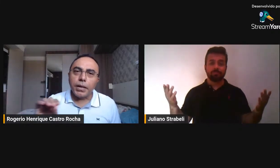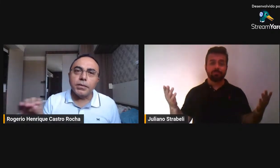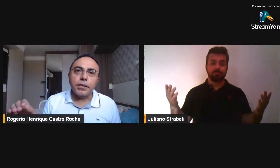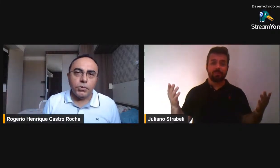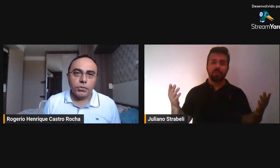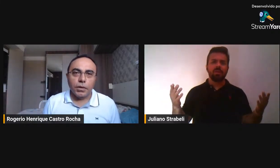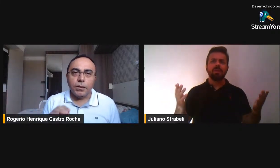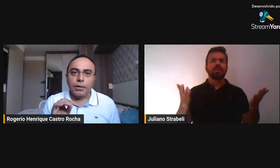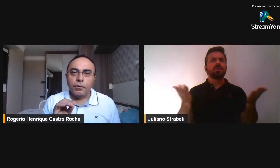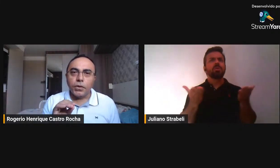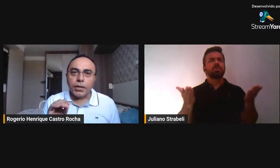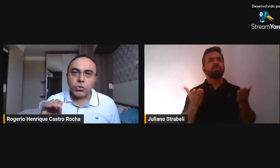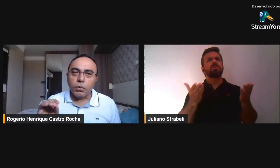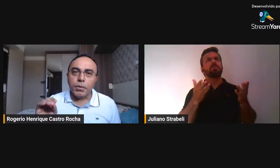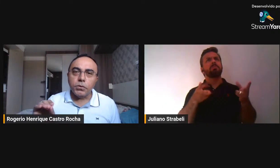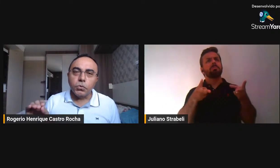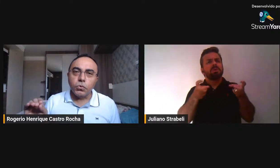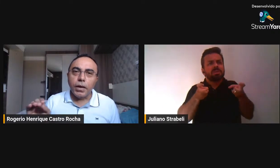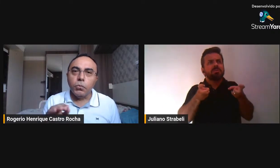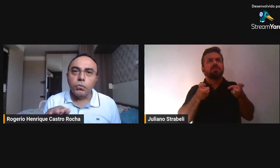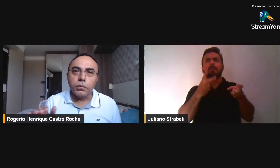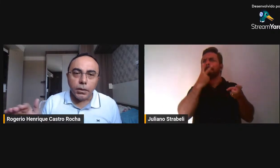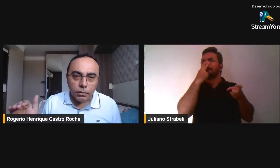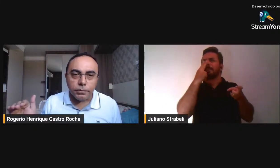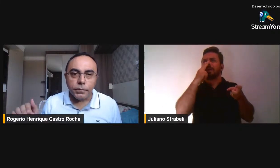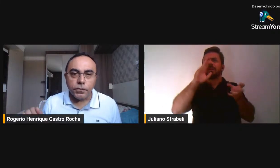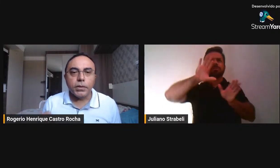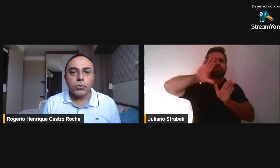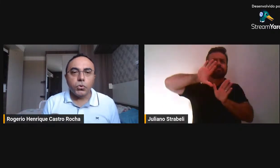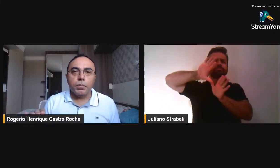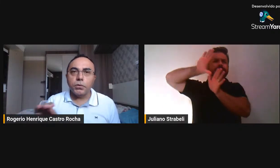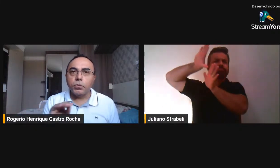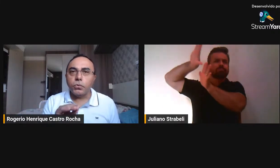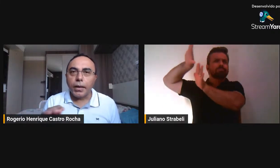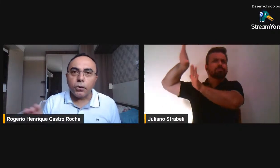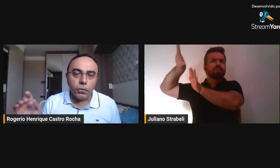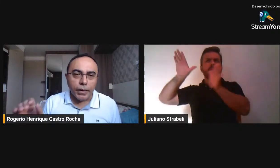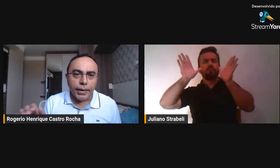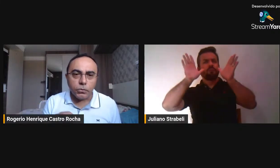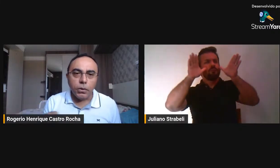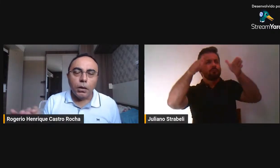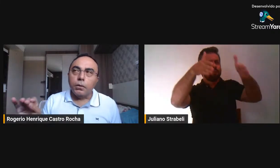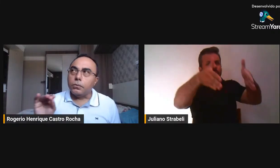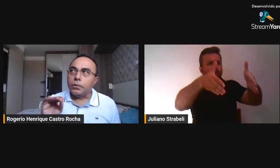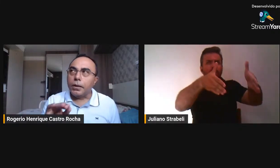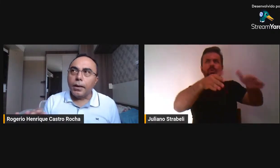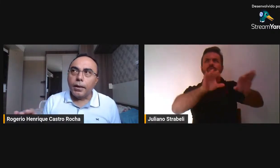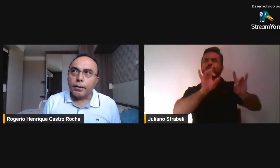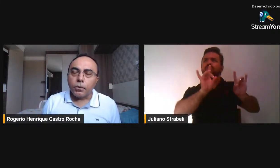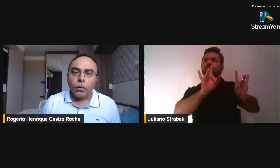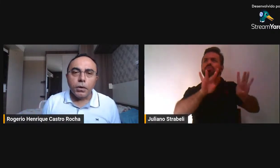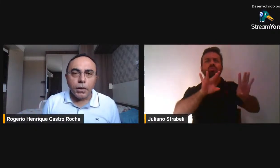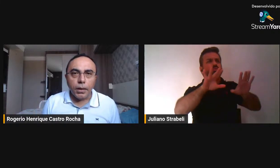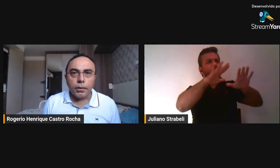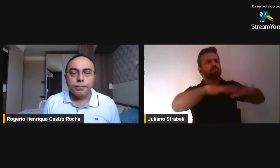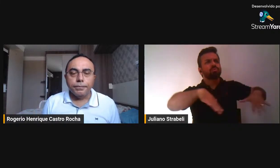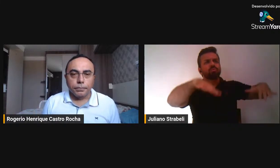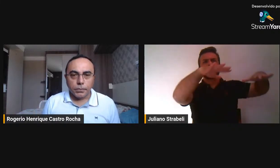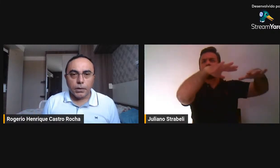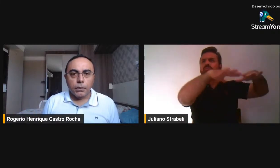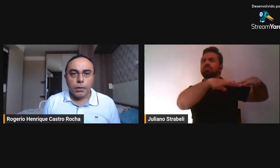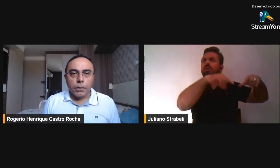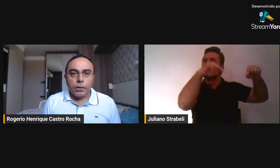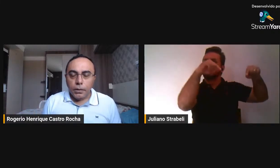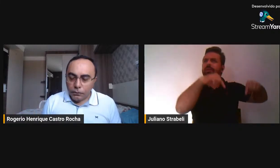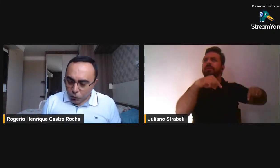presente, fica só mesmo no que é mundano, fica só mesmo no que é concreto, no que é corriqueiro,